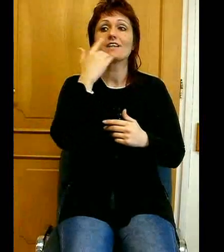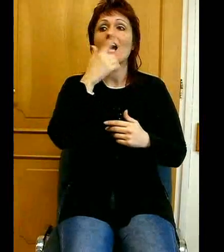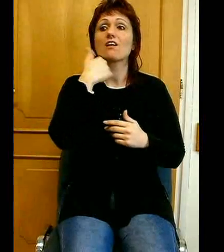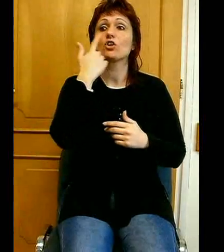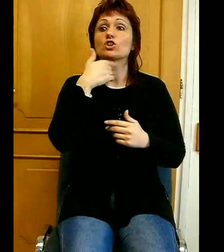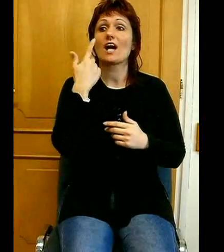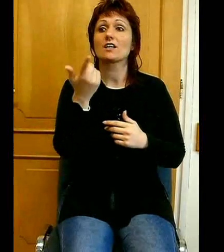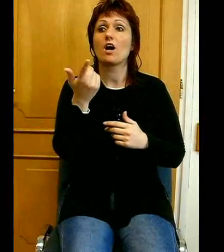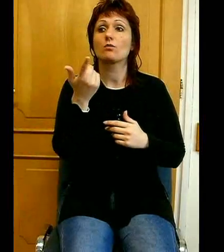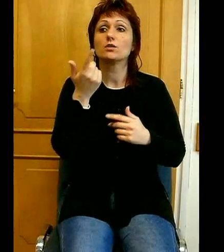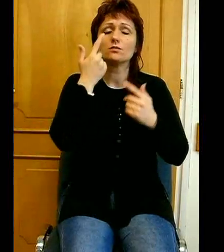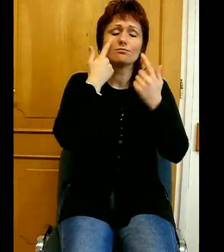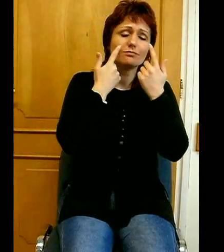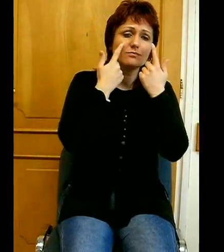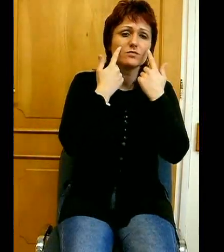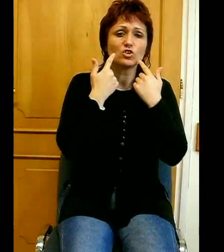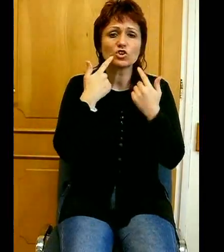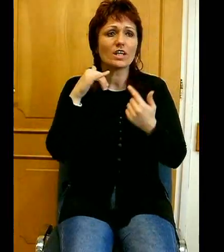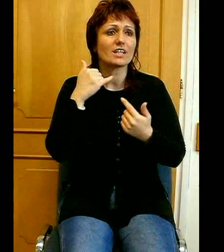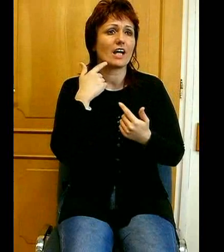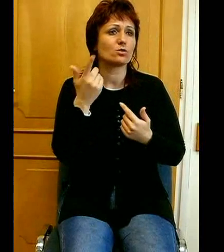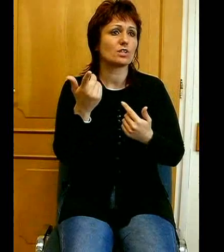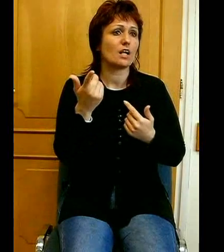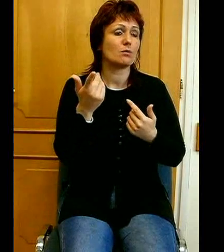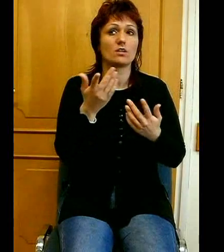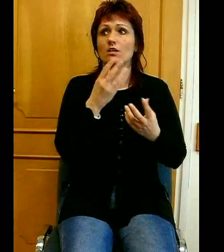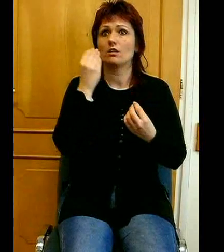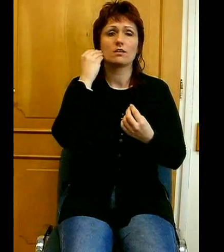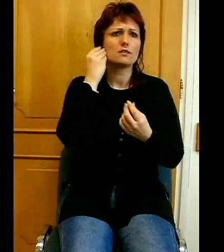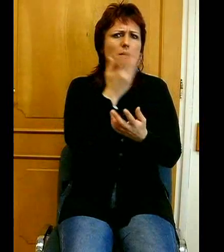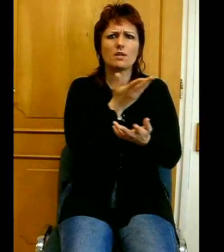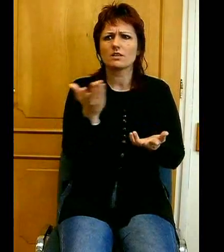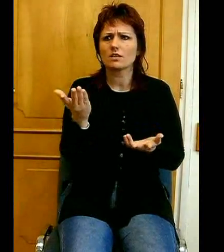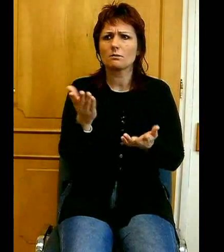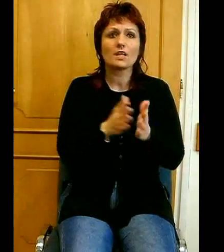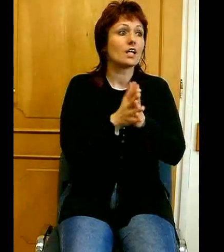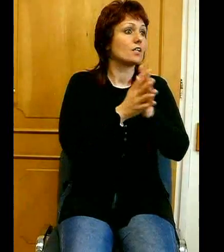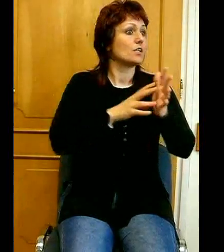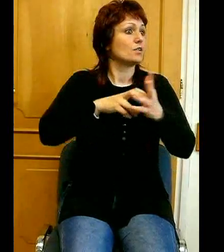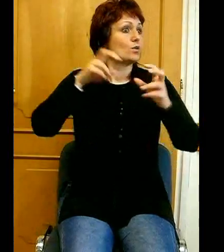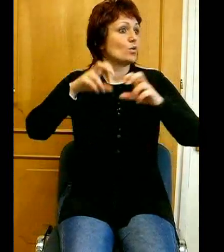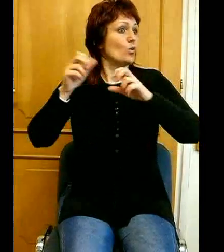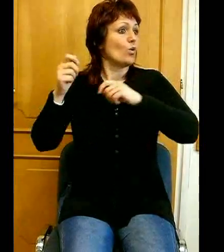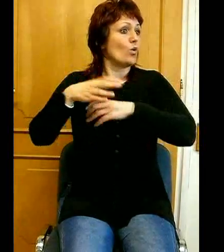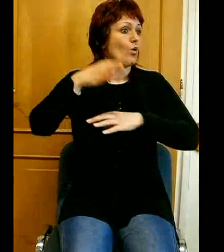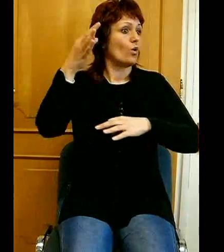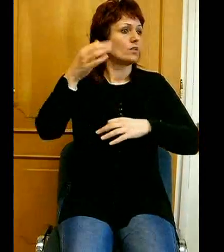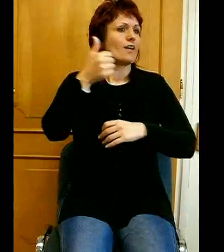Senki nem ért, hogy mindenki újjon. Pálba állnak, hozsánnak. Egy van, aki látja a valóságot és azt, hogy mi